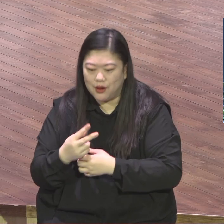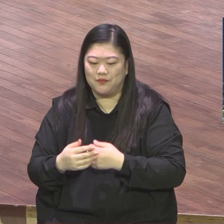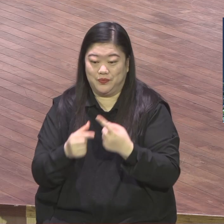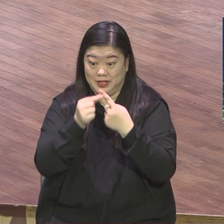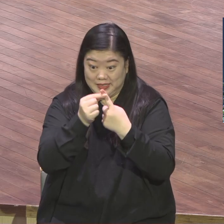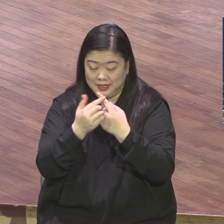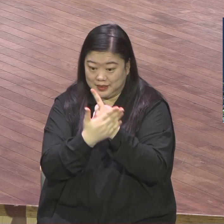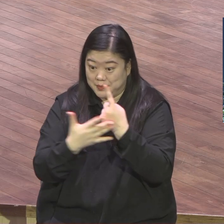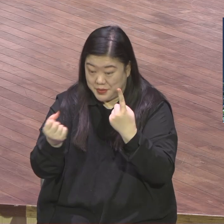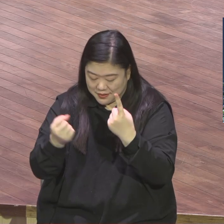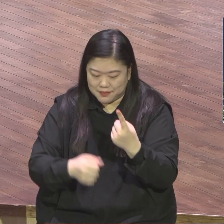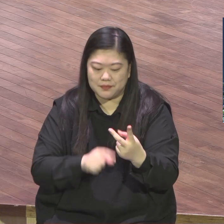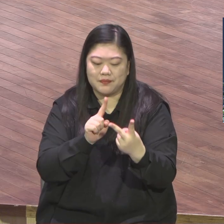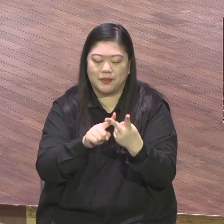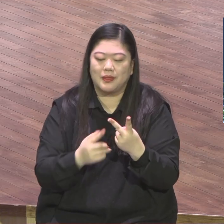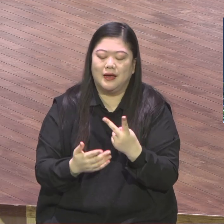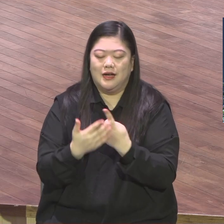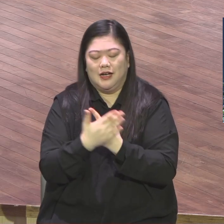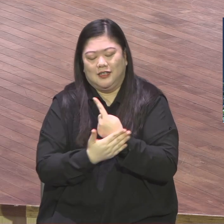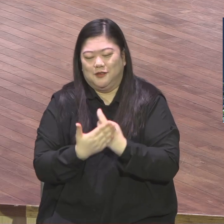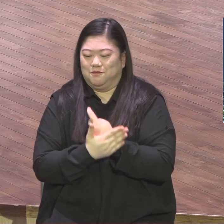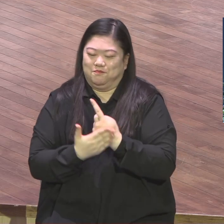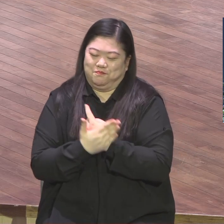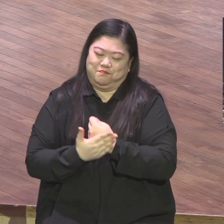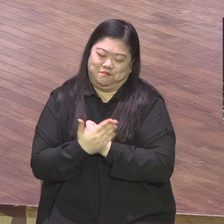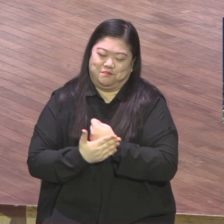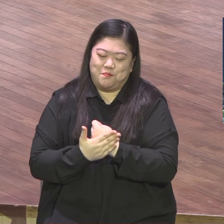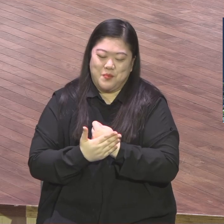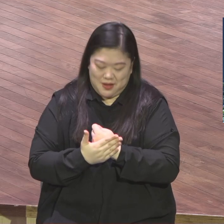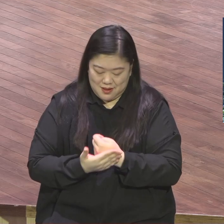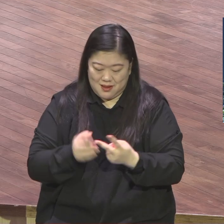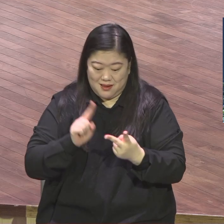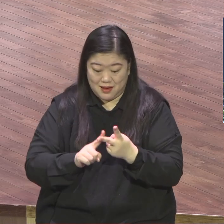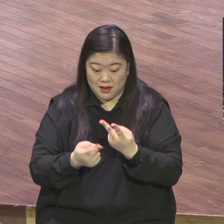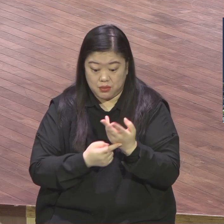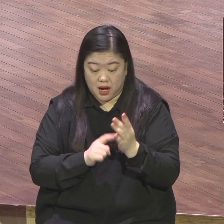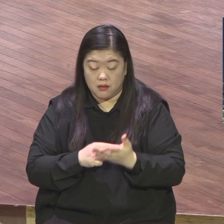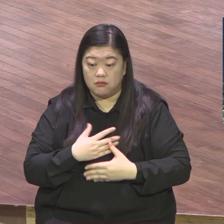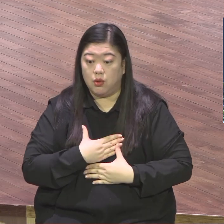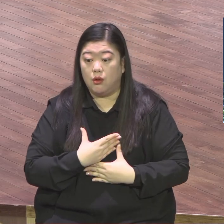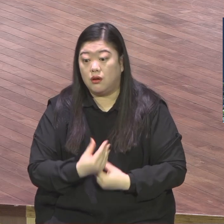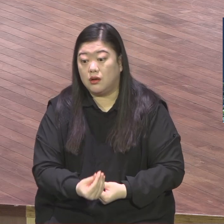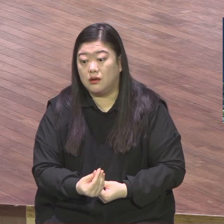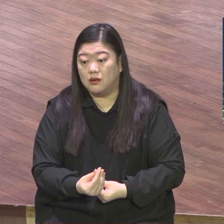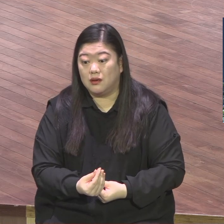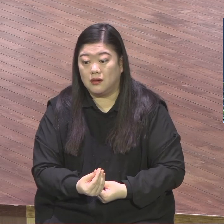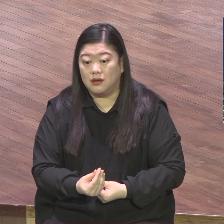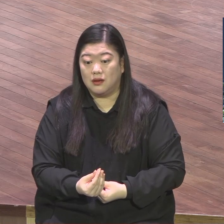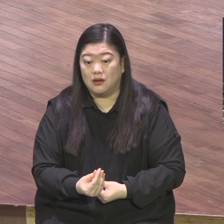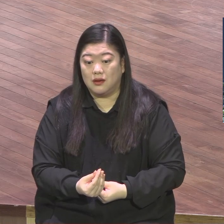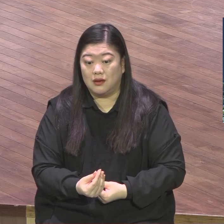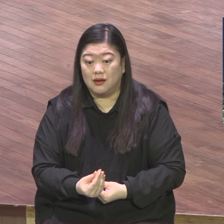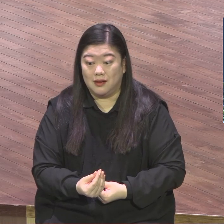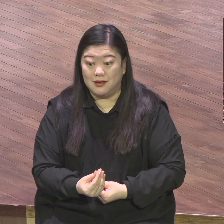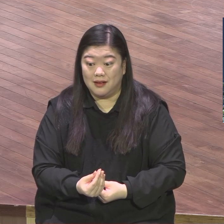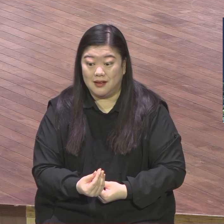뭐냐. 평강이다. 은혜 받은 사람의 덕징이 뭐냐. 평안합니다. 은혜를 못 받으면